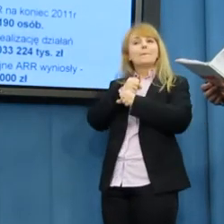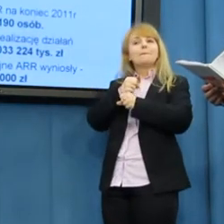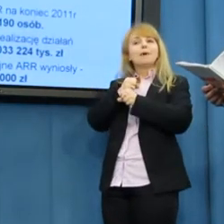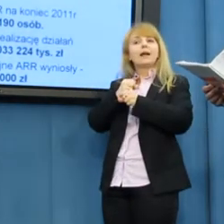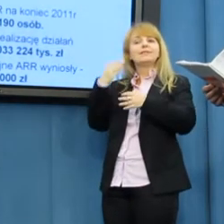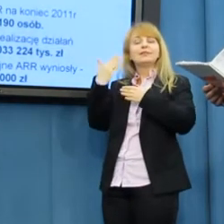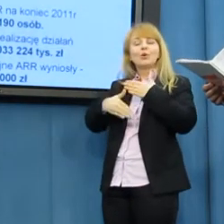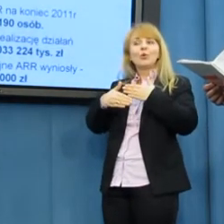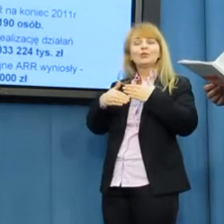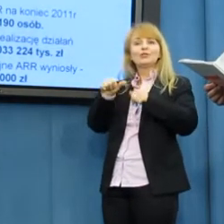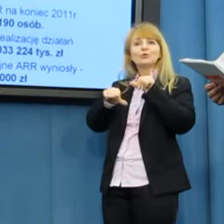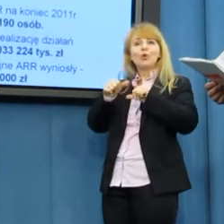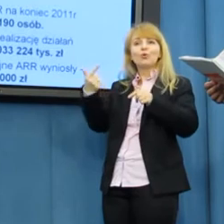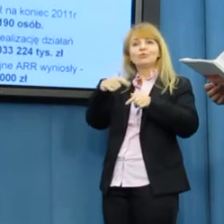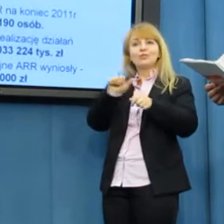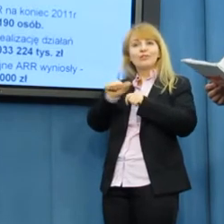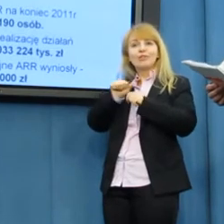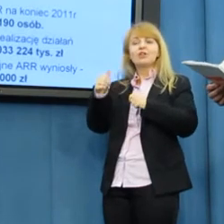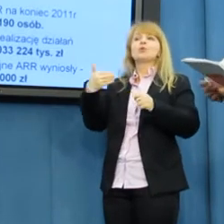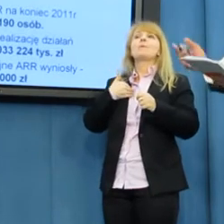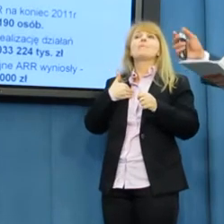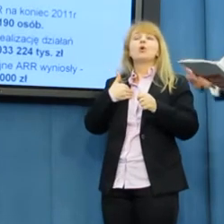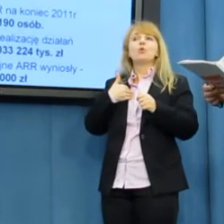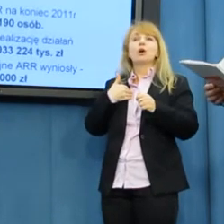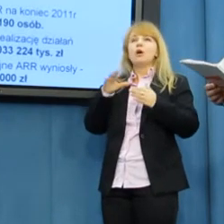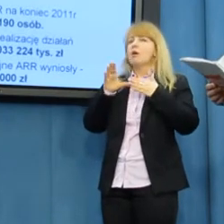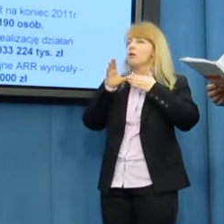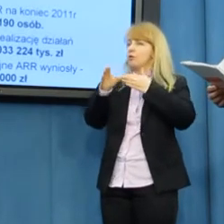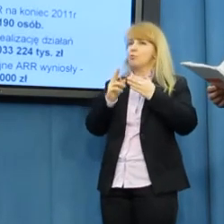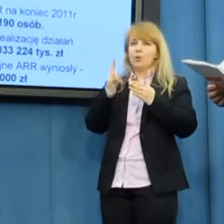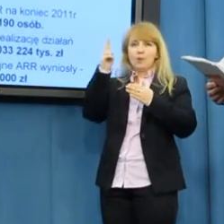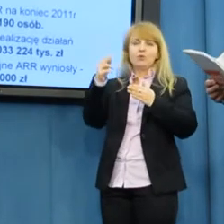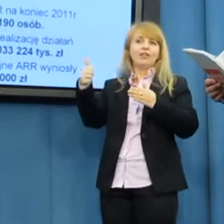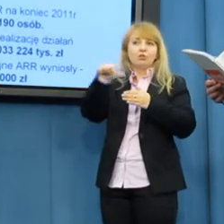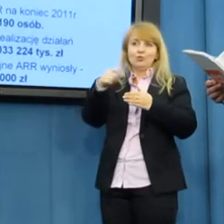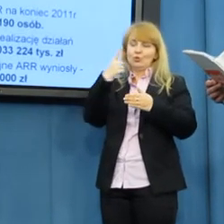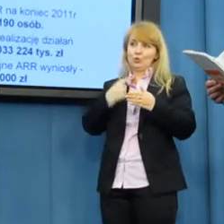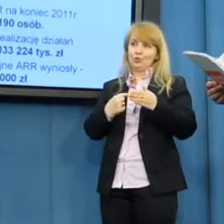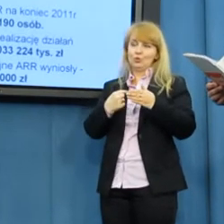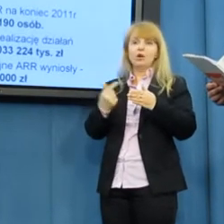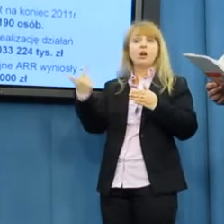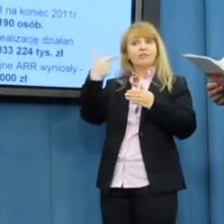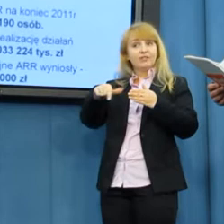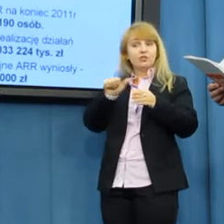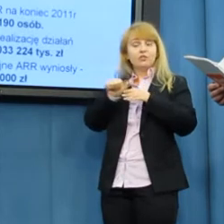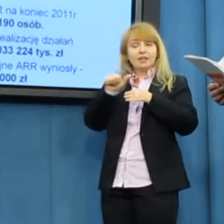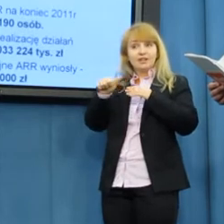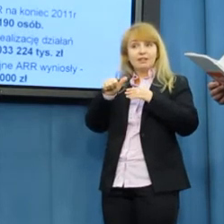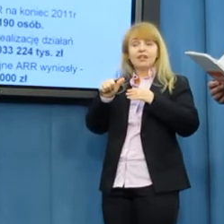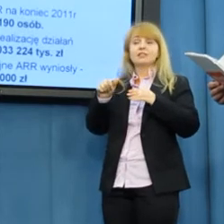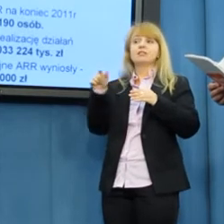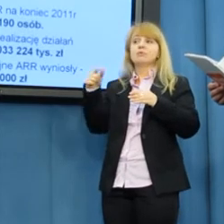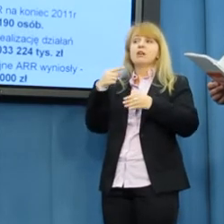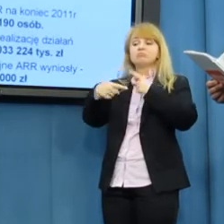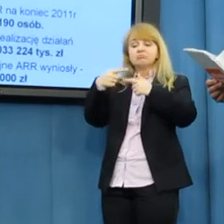Rolnego na koniec 2011 roku wyniosło grubo ponad 1000 osób. W 2011 roku na